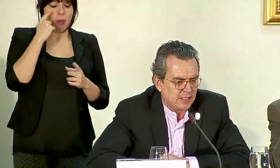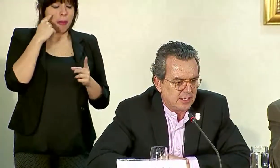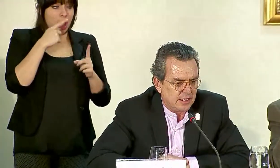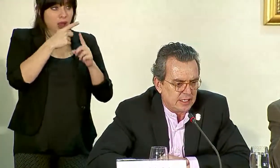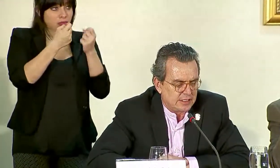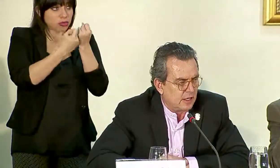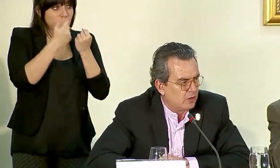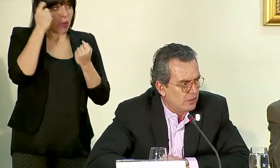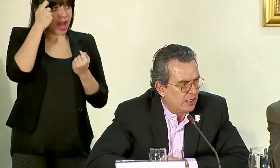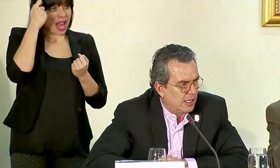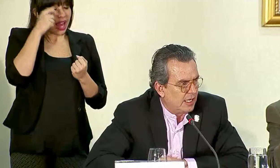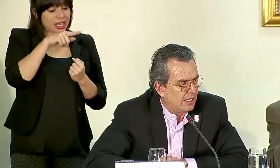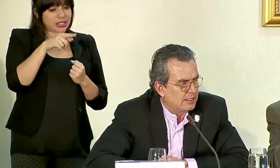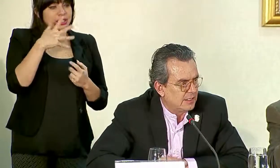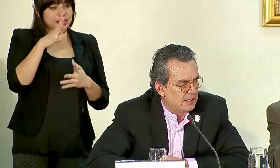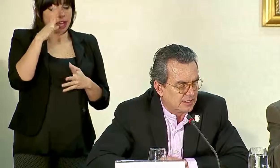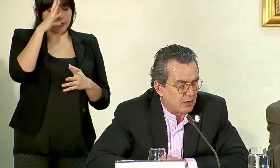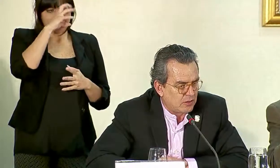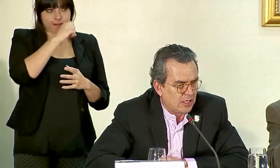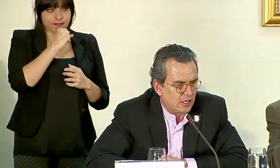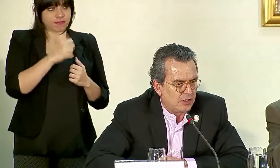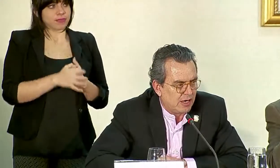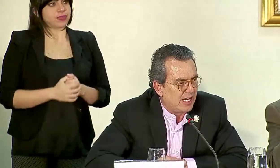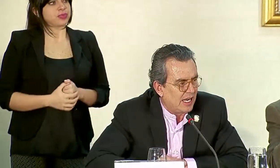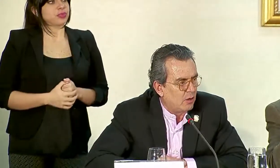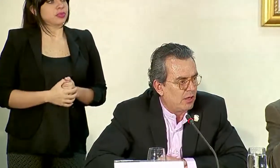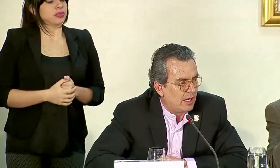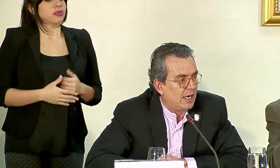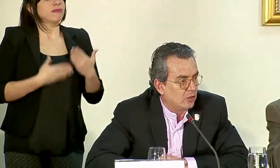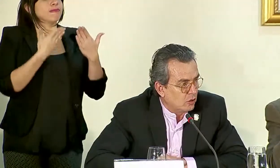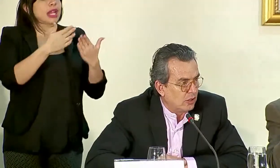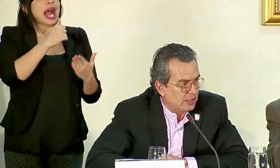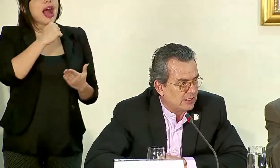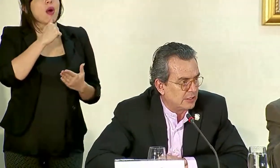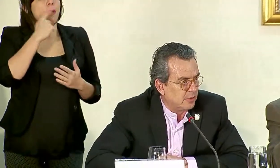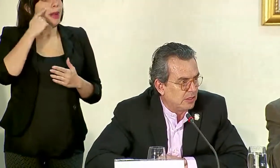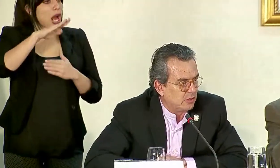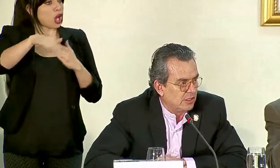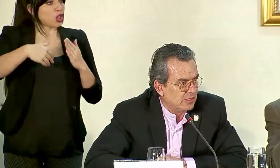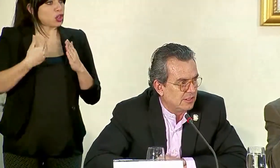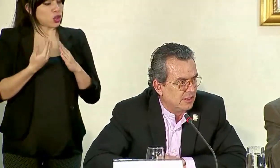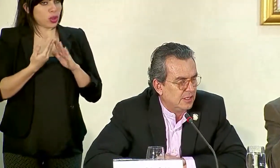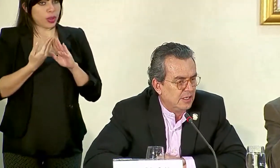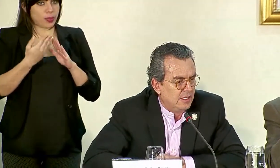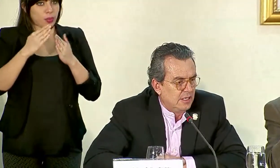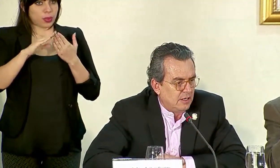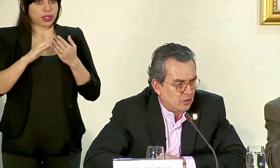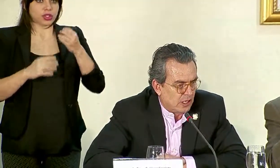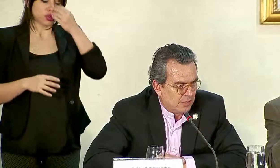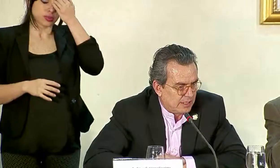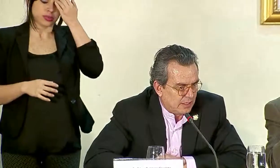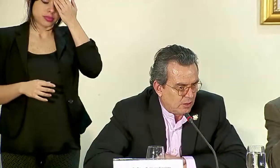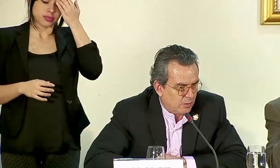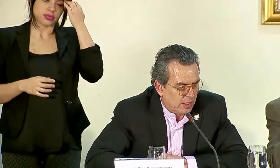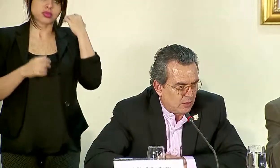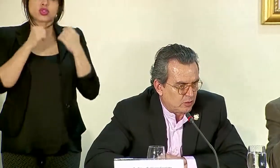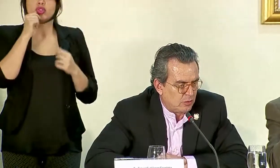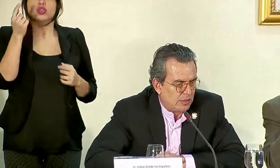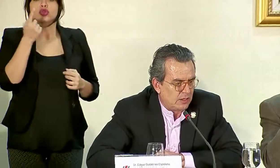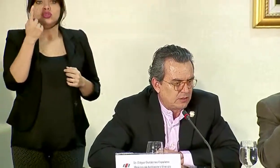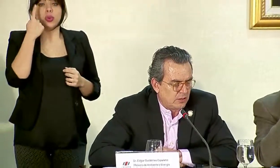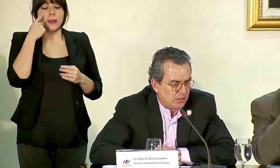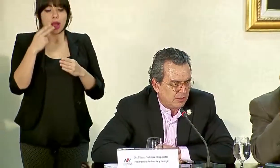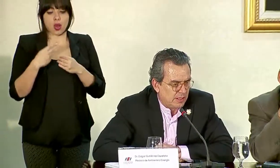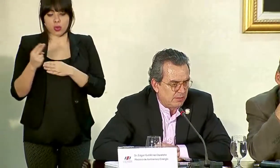Guanacaste está considerado llevarle agua a todas estas poblaciones, no solamente de nuevo para